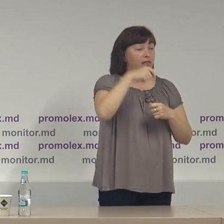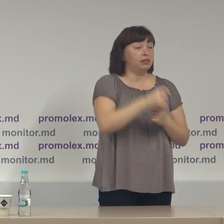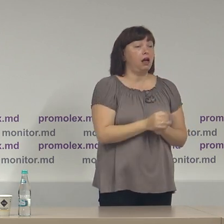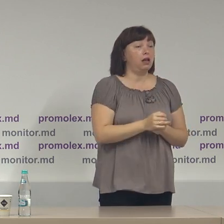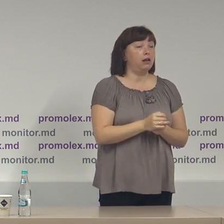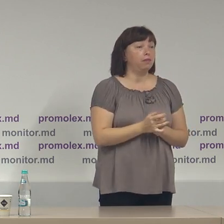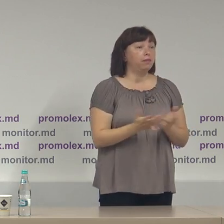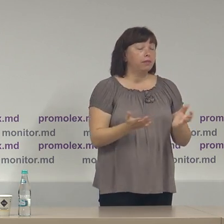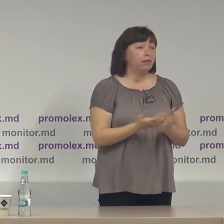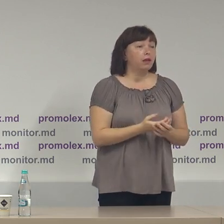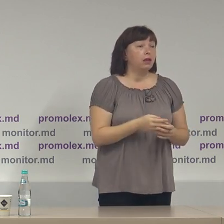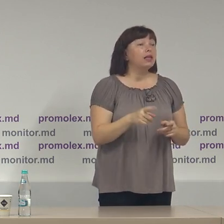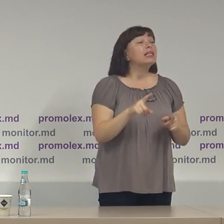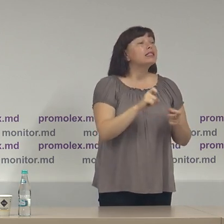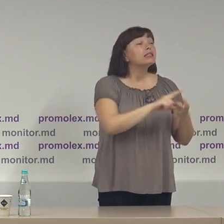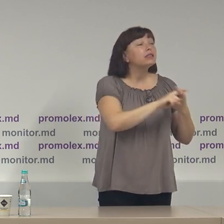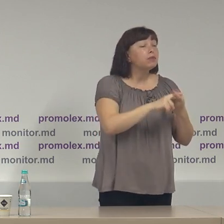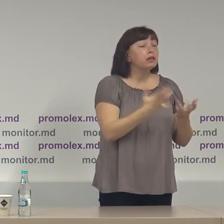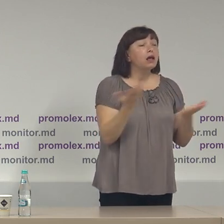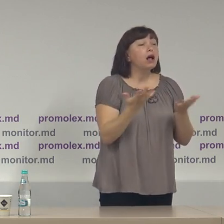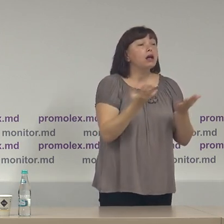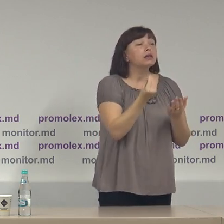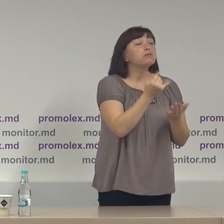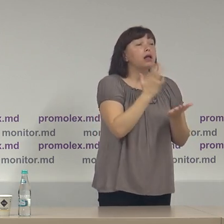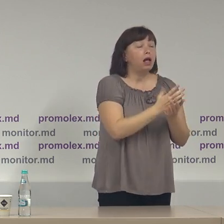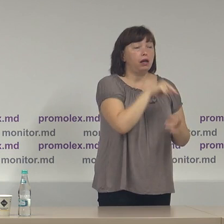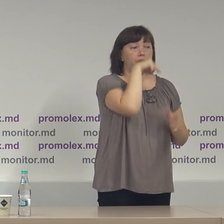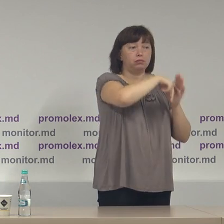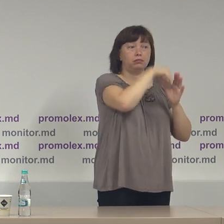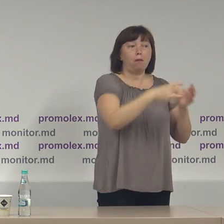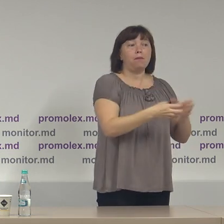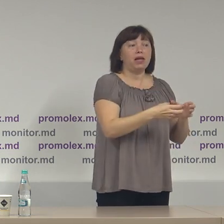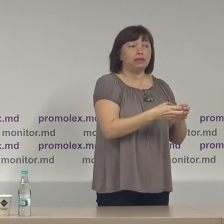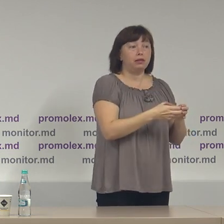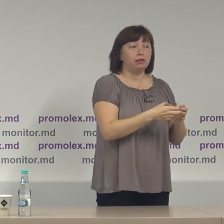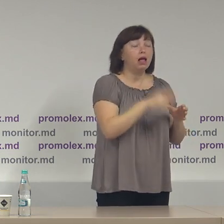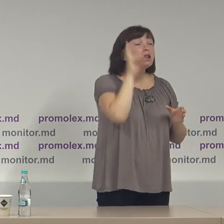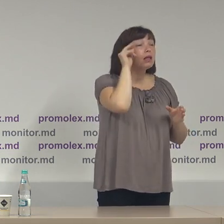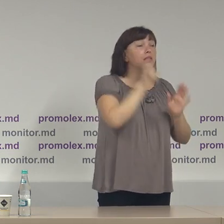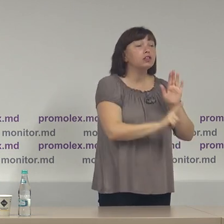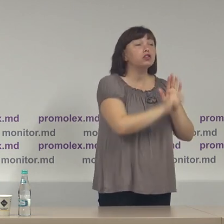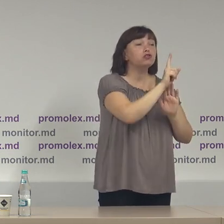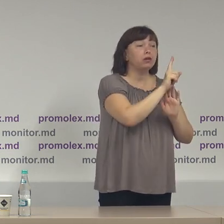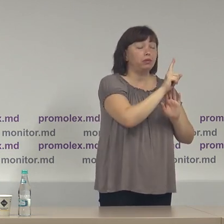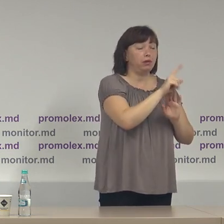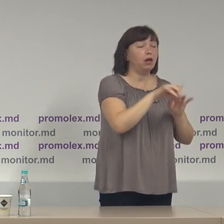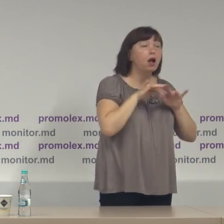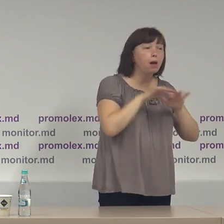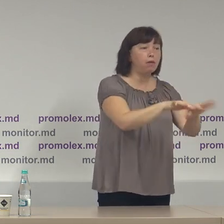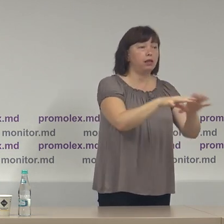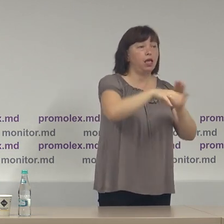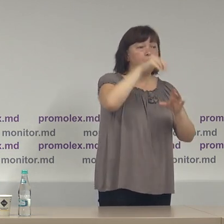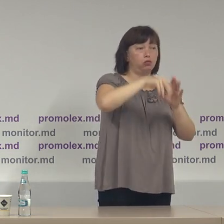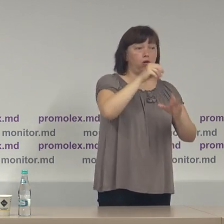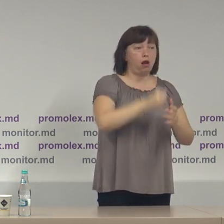în limita resurselor pe care le dețin în contul curent al partidului, la data începerei campaniei electorale.